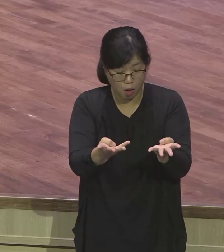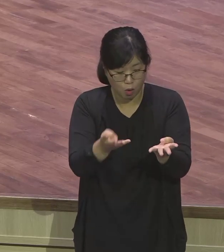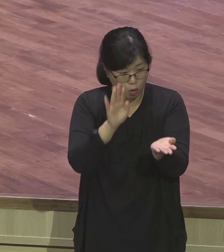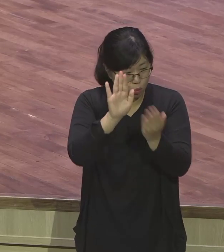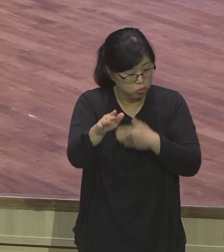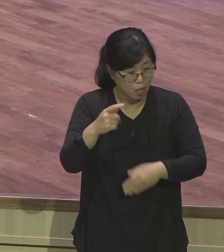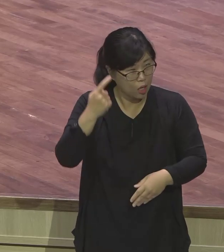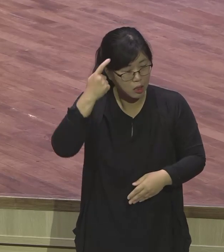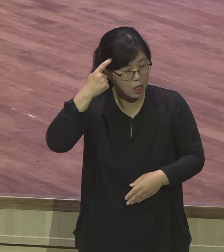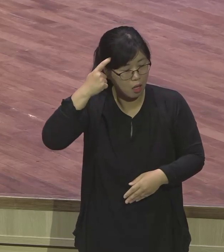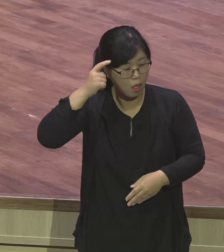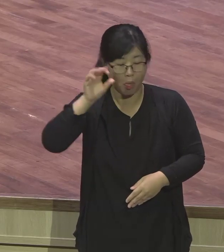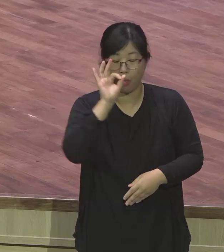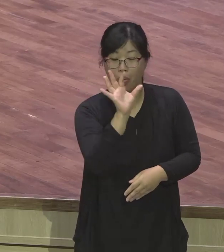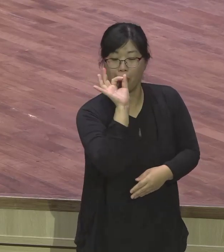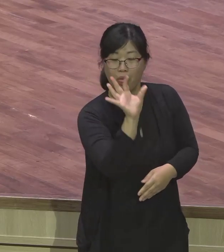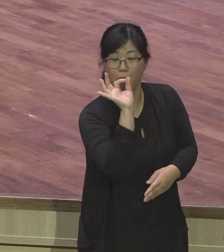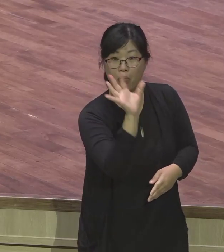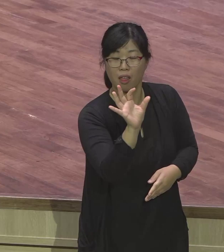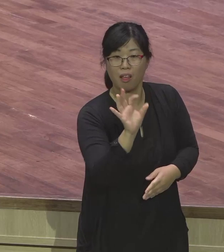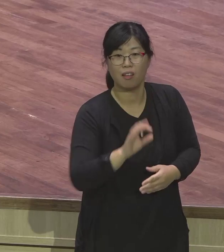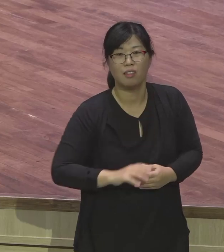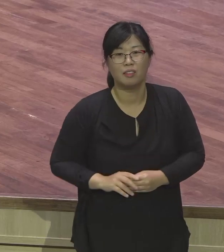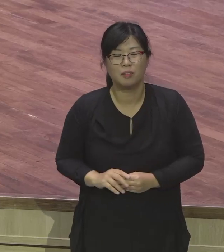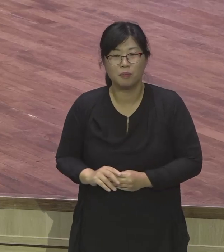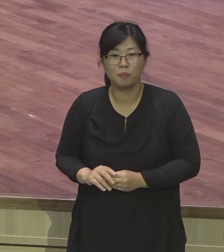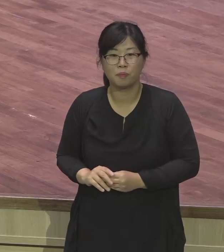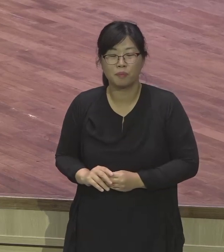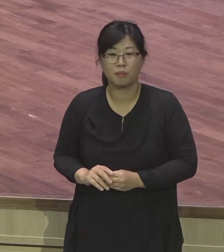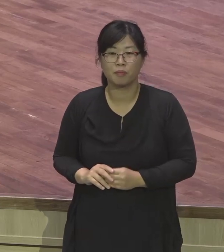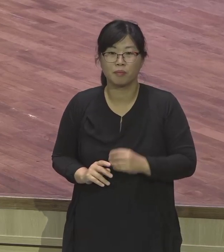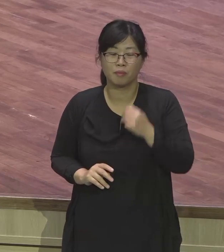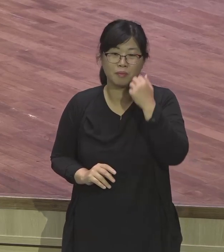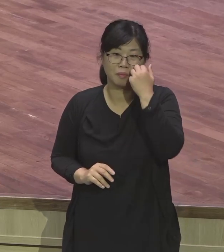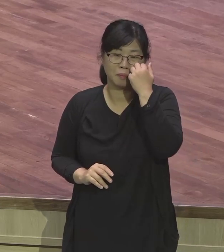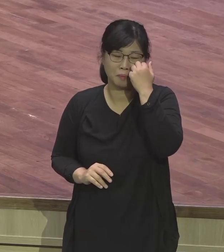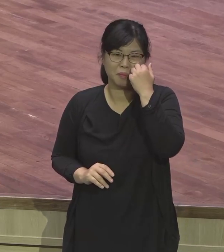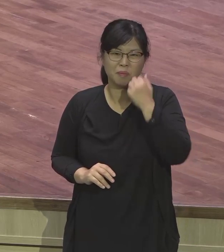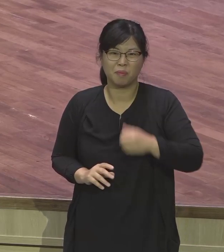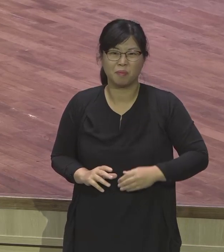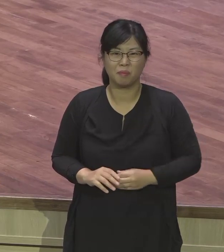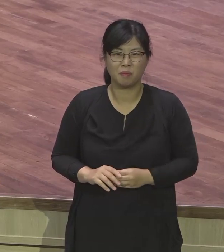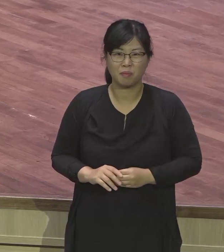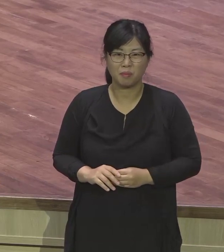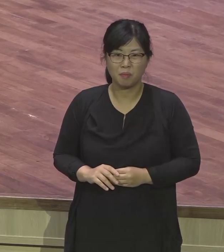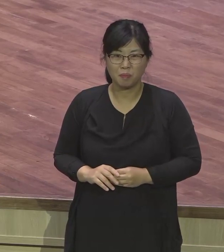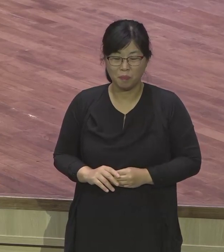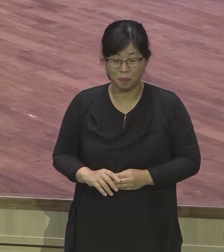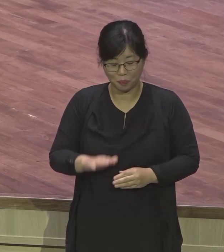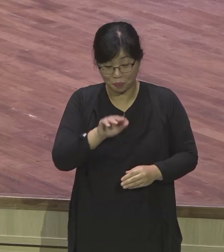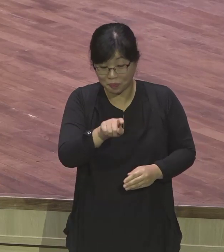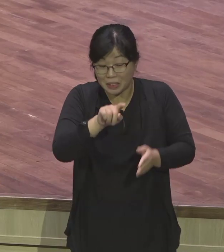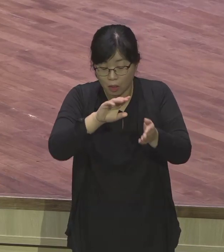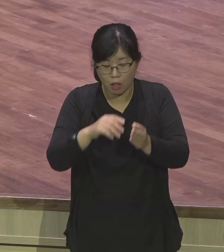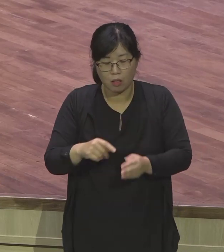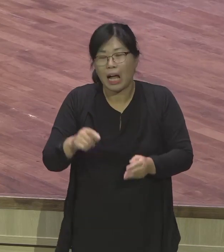왜냐하면 당시 요셉이 2년 꿈 해석할 때가 28살이에요. 28살인데